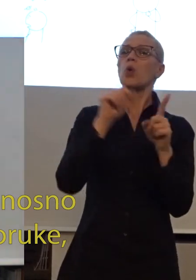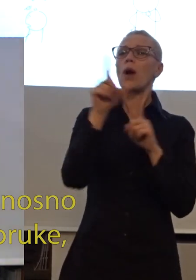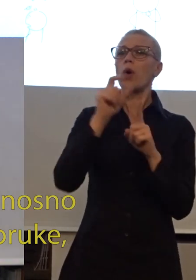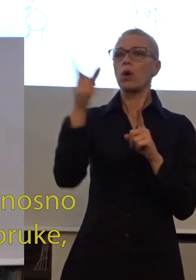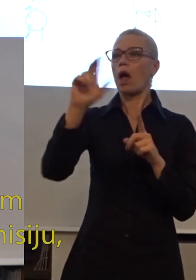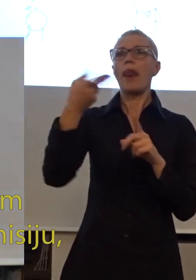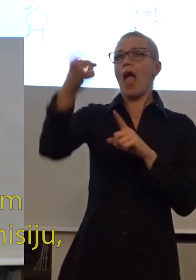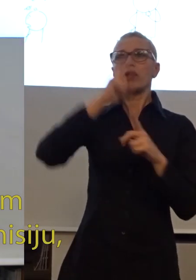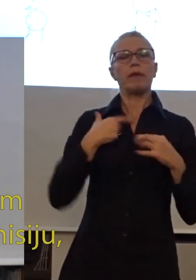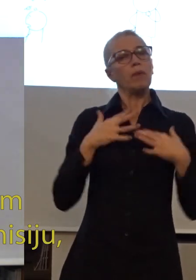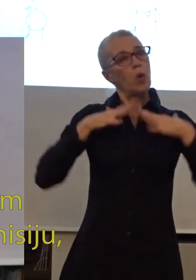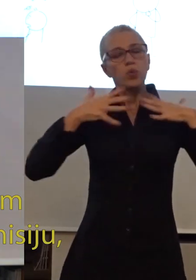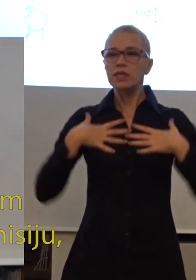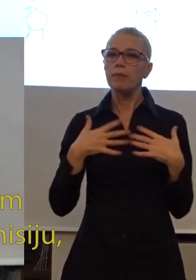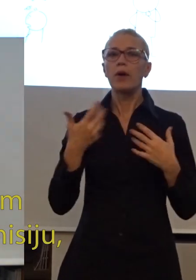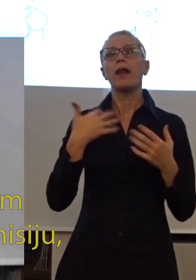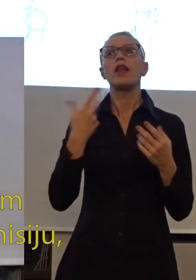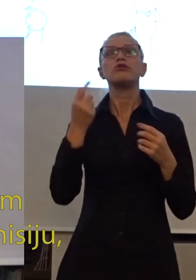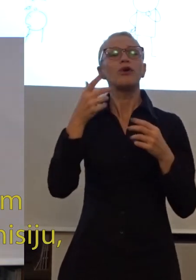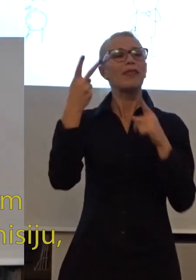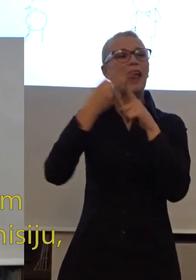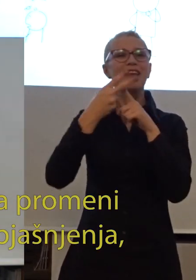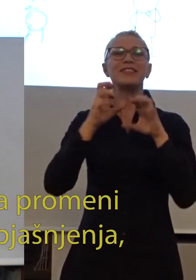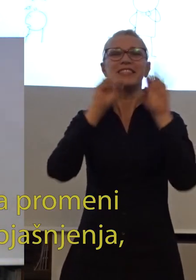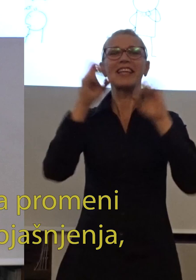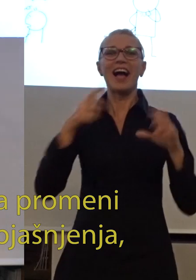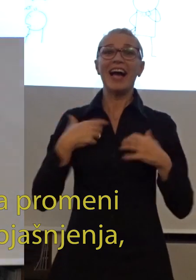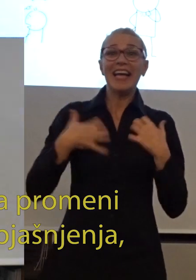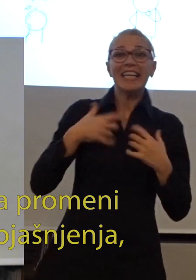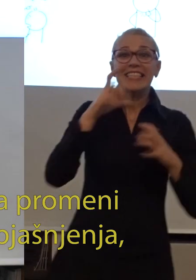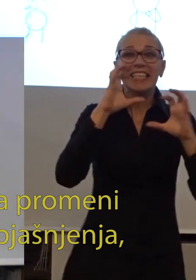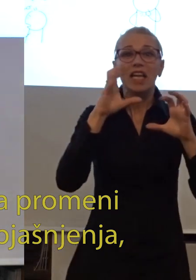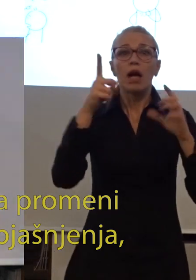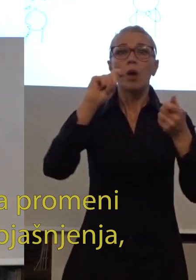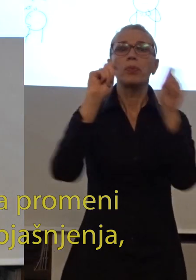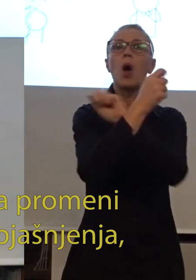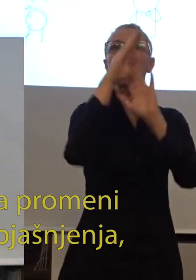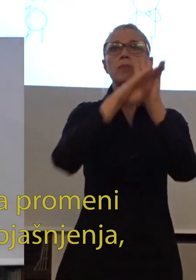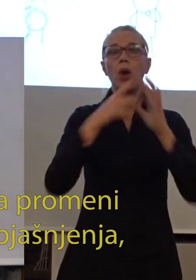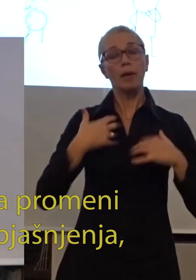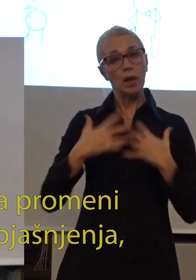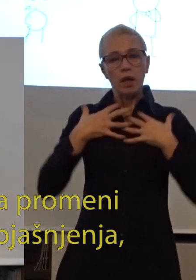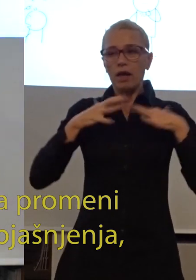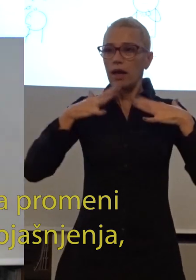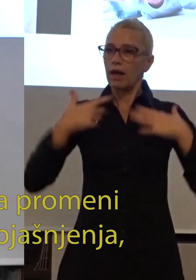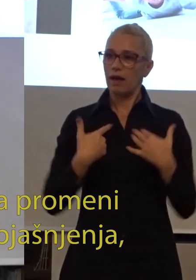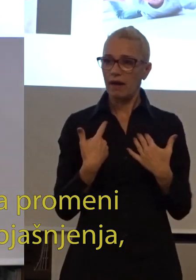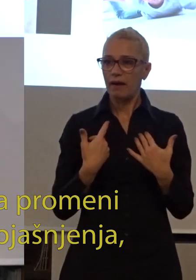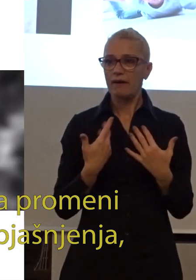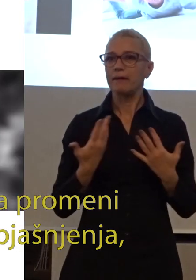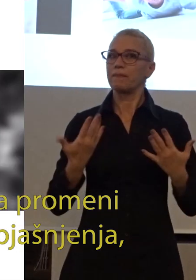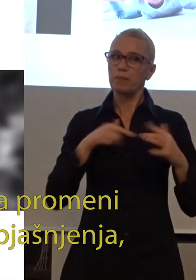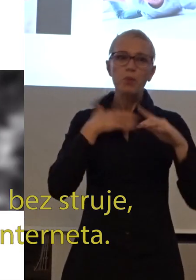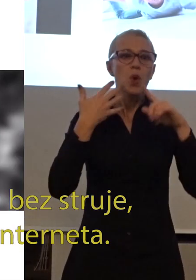poruke, kada željno čekam da gledam neku emisiju, a na televiziji se iznena da promeni programska šema